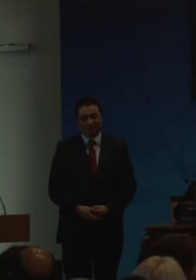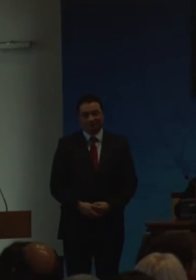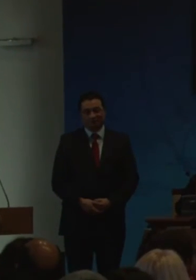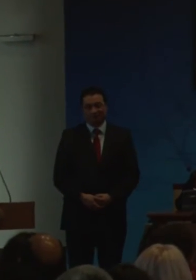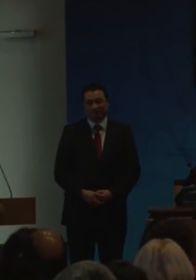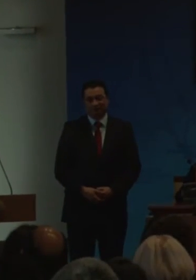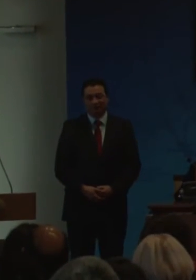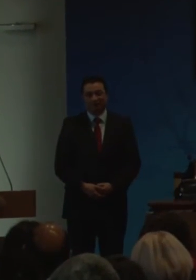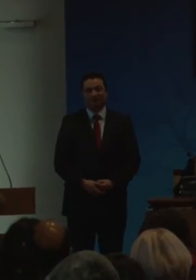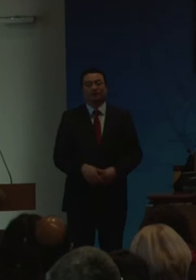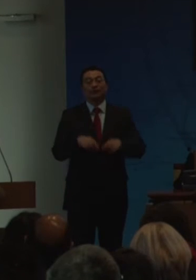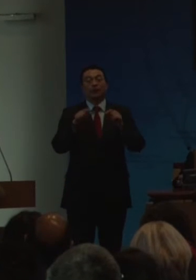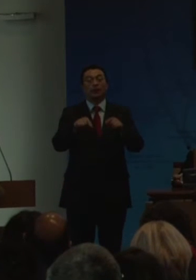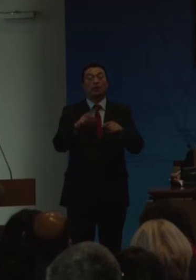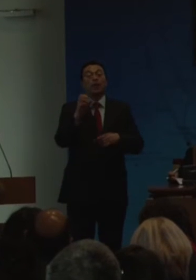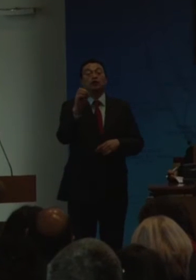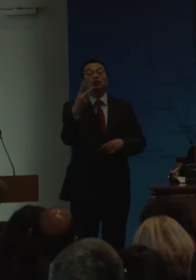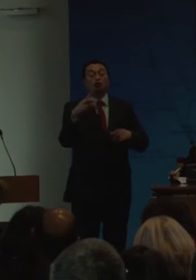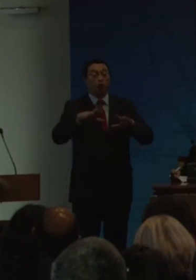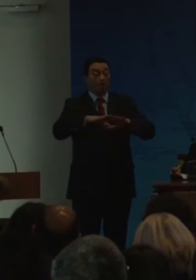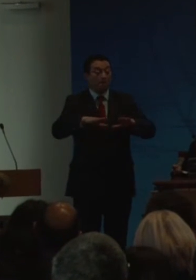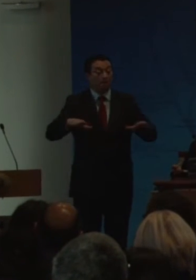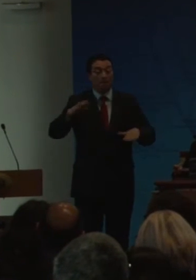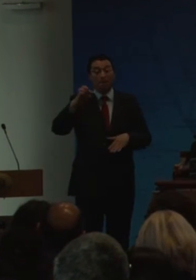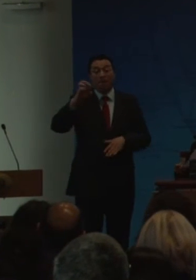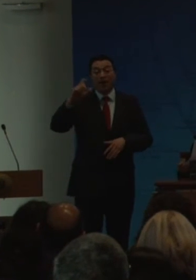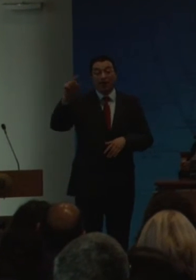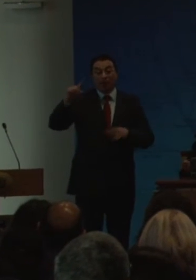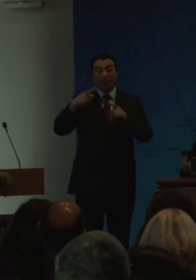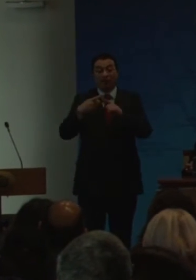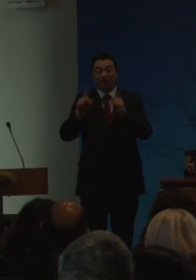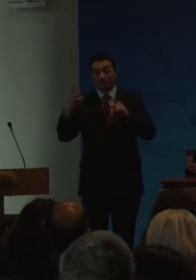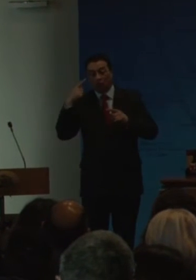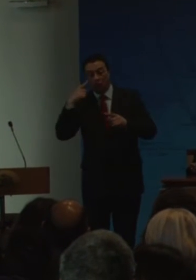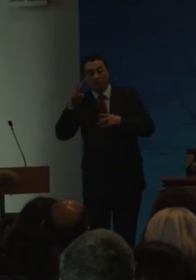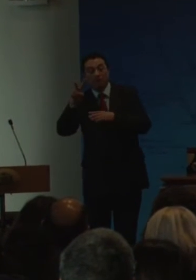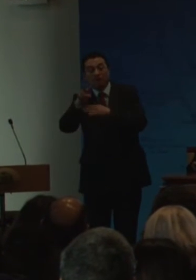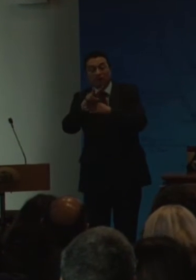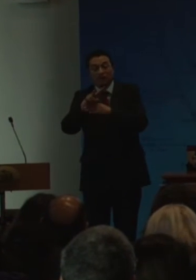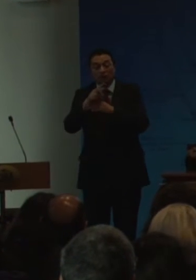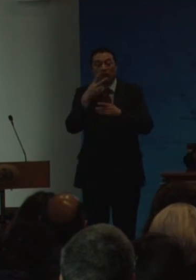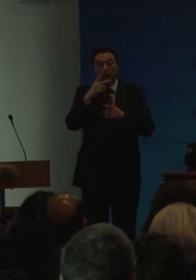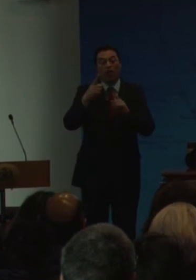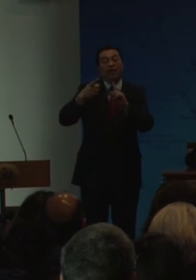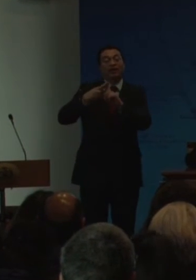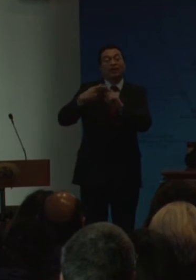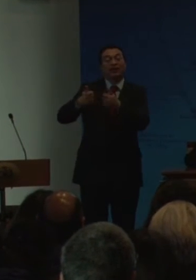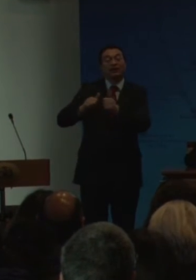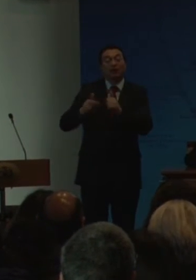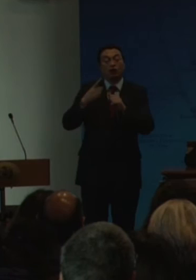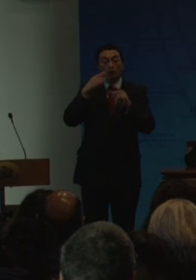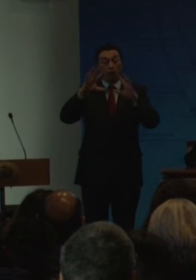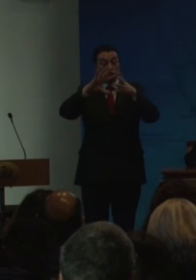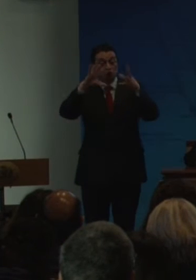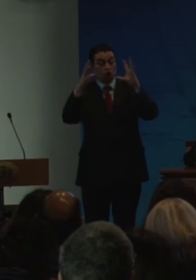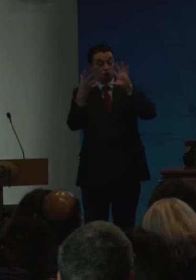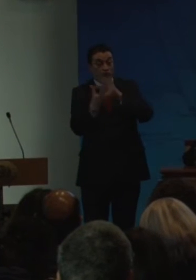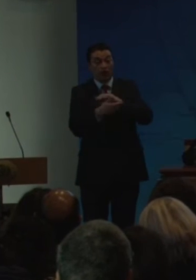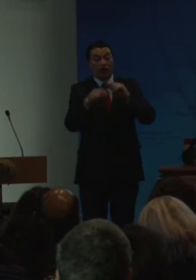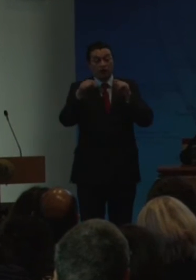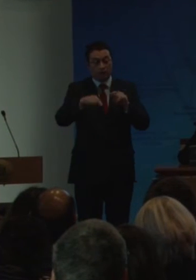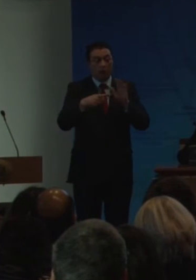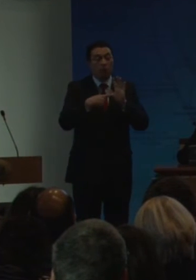Bueno Este segundo panel A diferencia del primero Que tenía una visión De ver avance y desafío Desde una perspectiva global Este busca